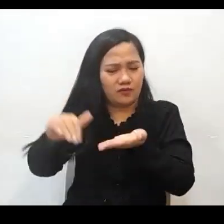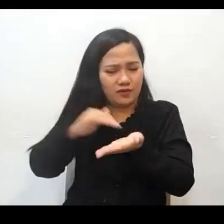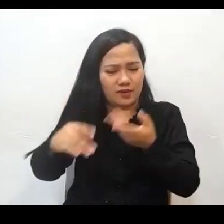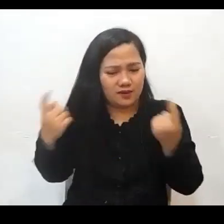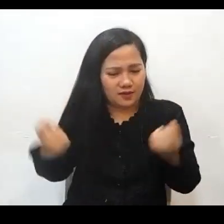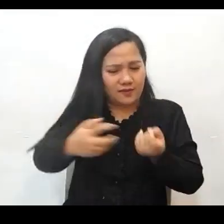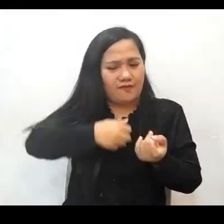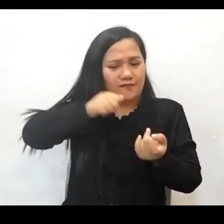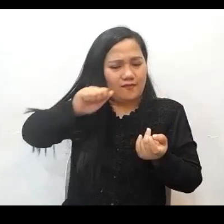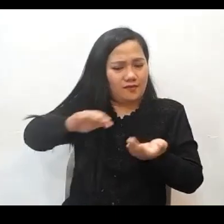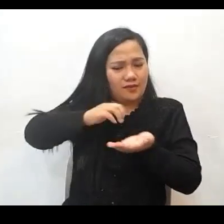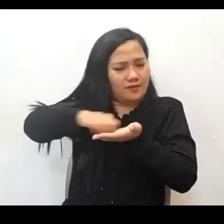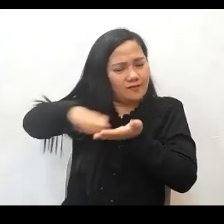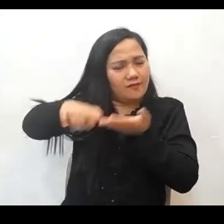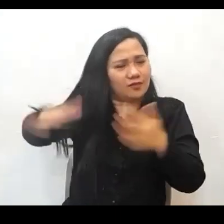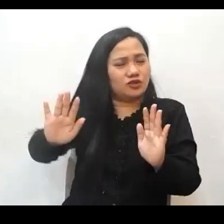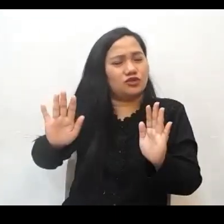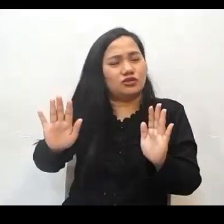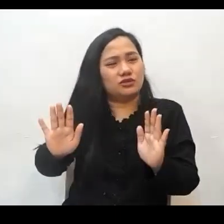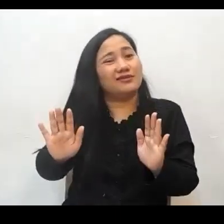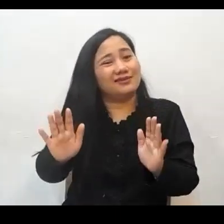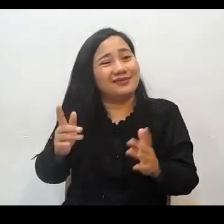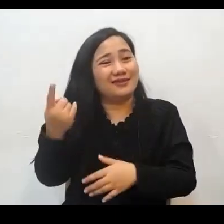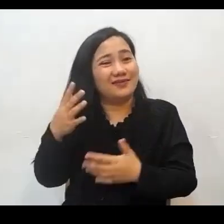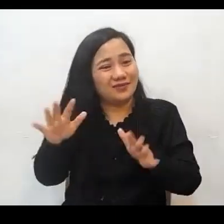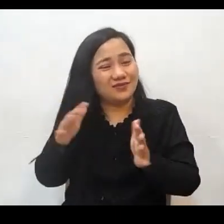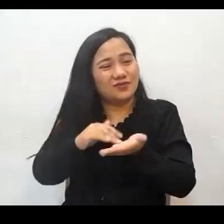Naunawaan po natin na lahat ng ating mga kasalanan ay bayad na at napatawad na.